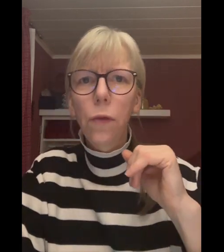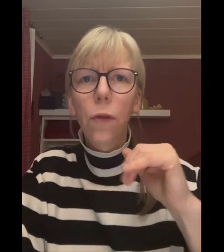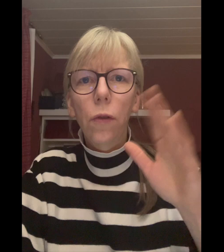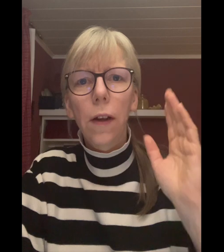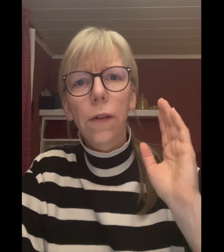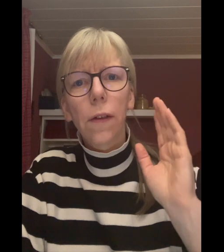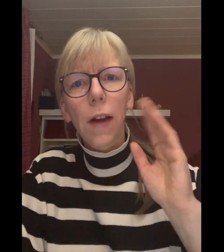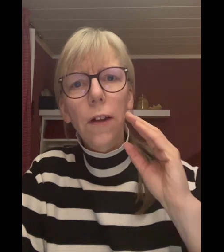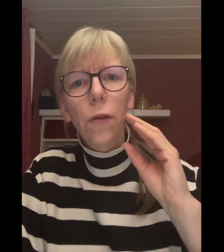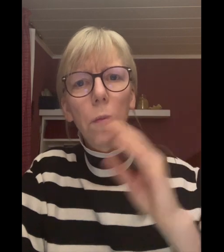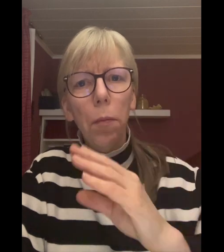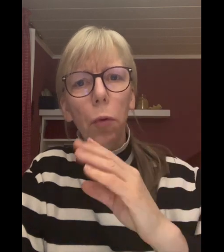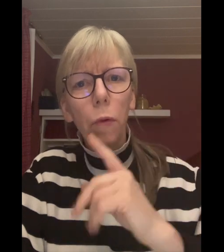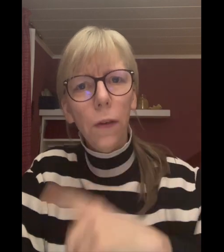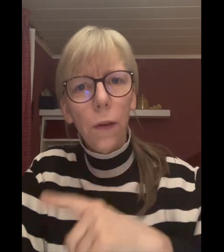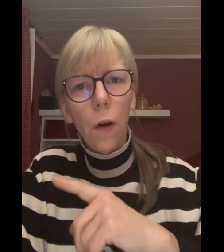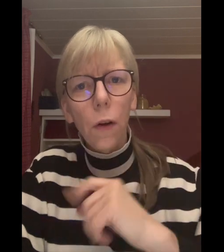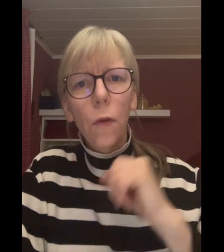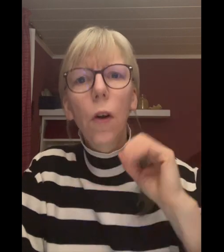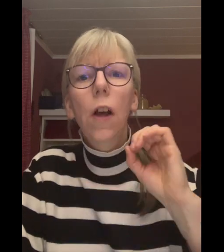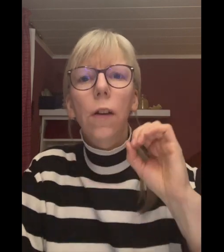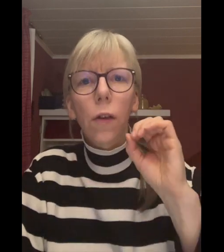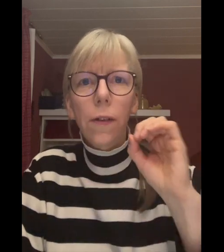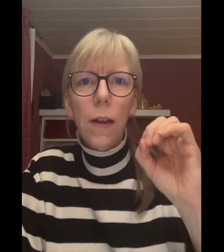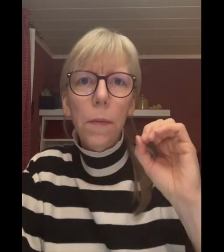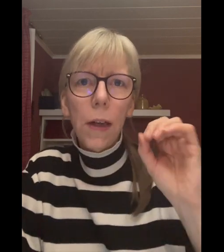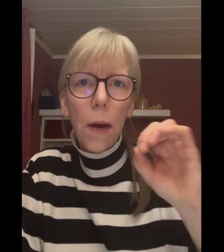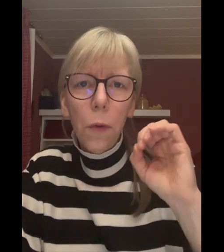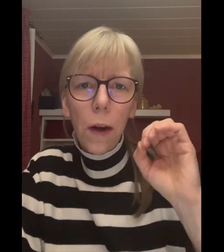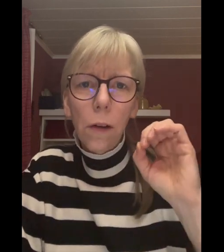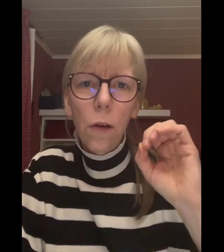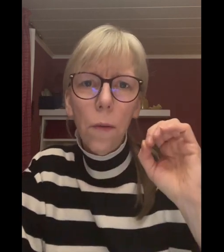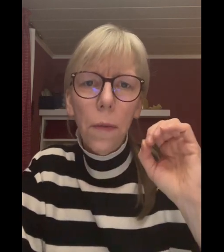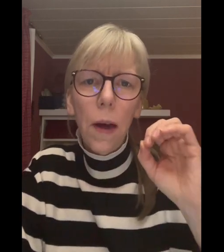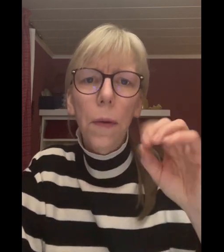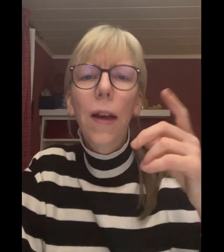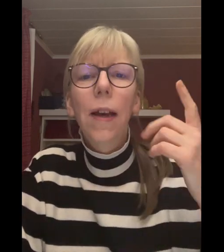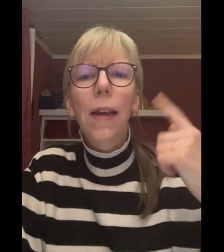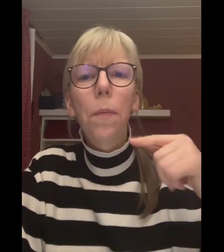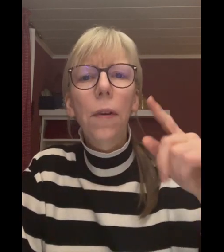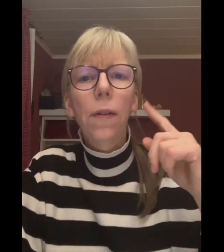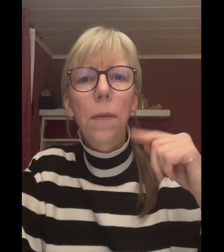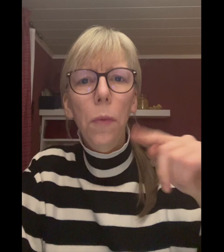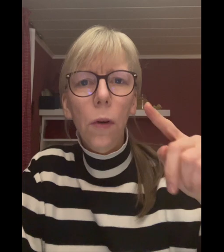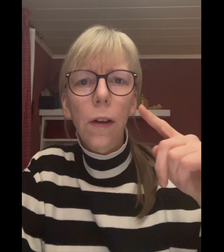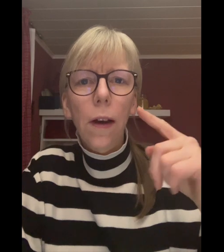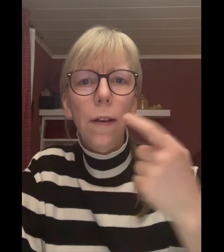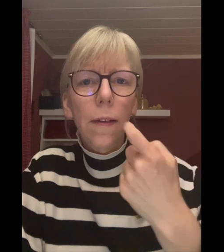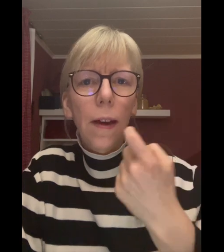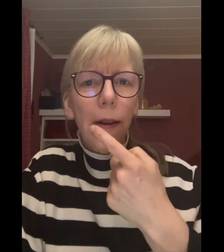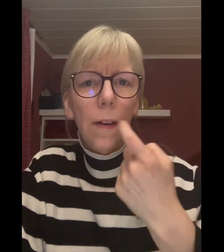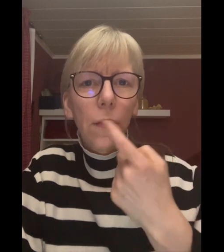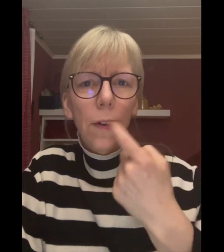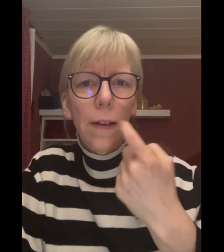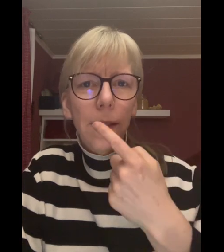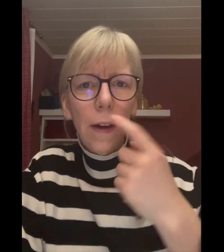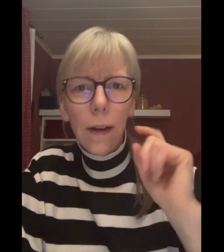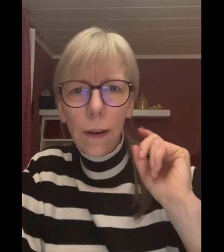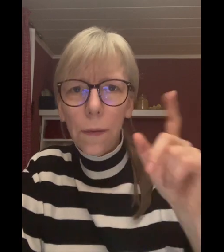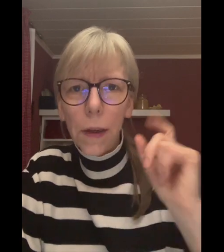sind und da ist das Calcium im Blut, ist in Ordnung, trotzdem ich Carbonat genommen habe, gibt es die Möglichkeit, dass der das aus den Zähnen, da war ich